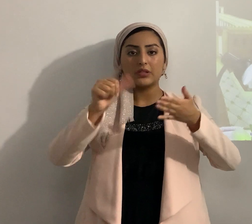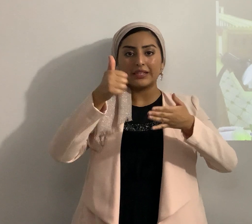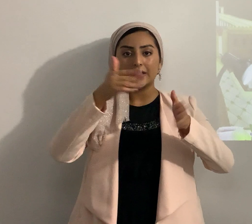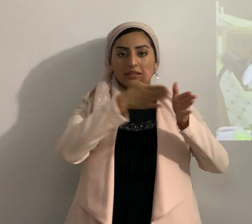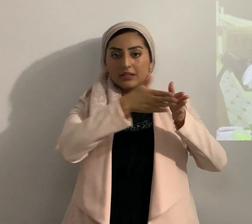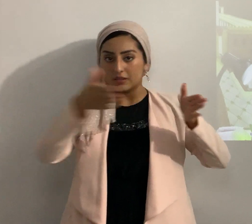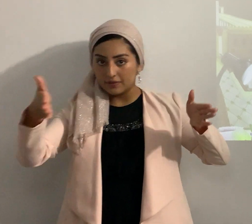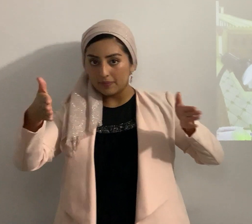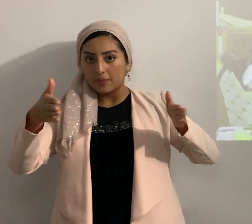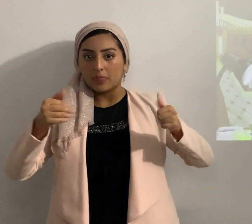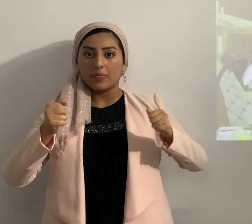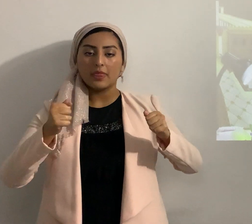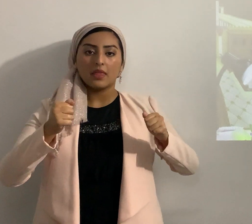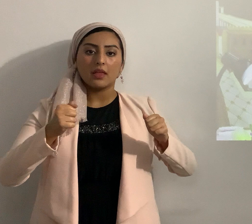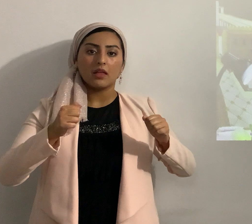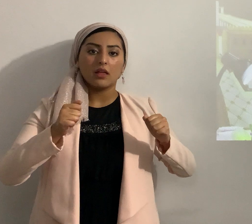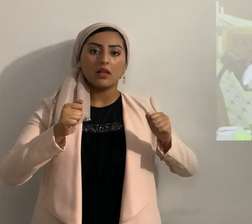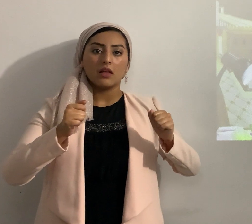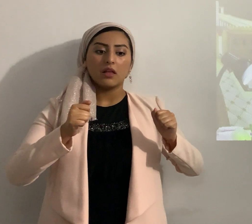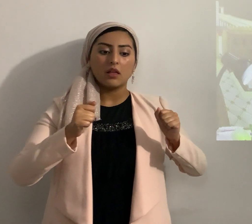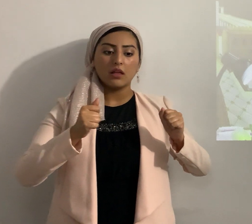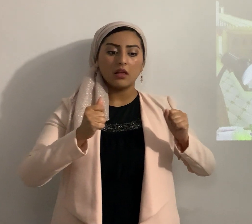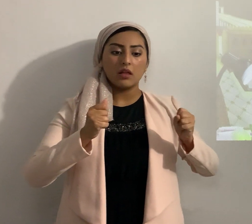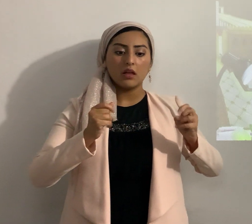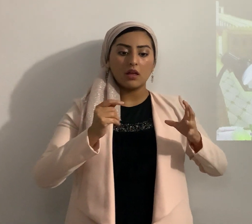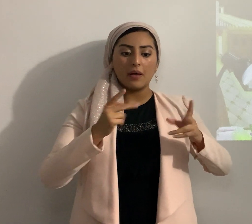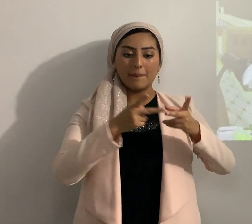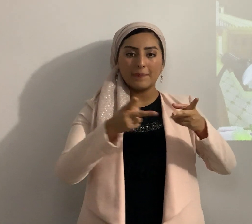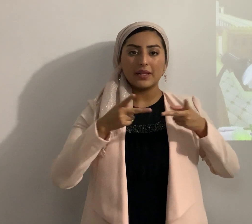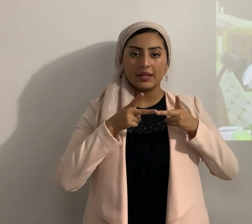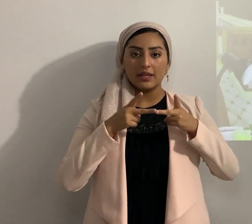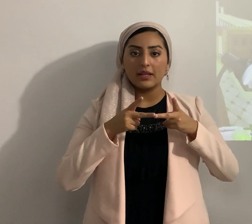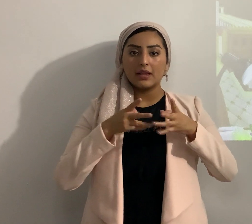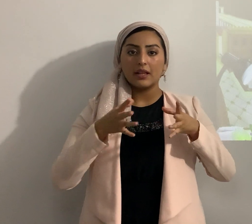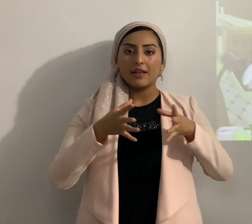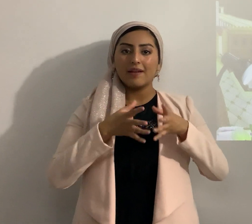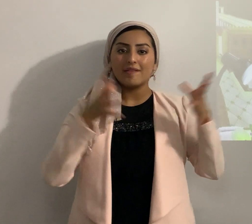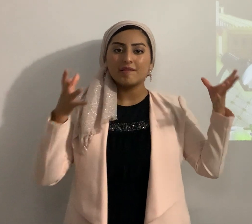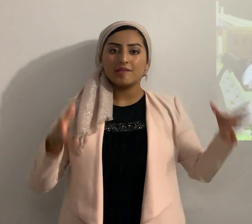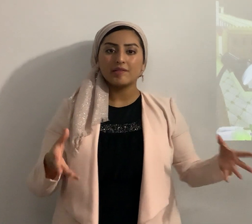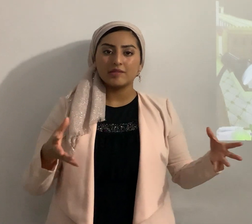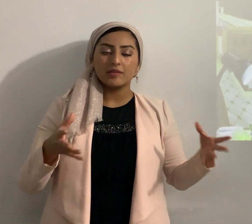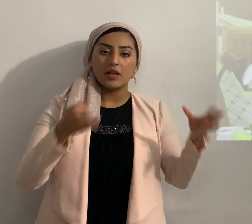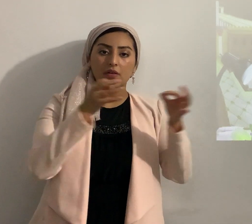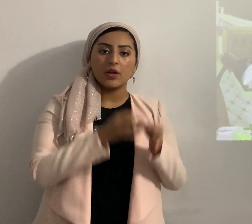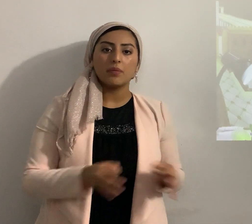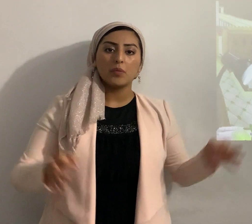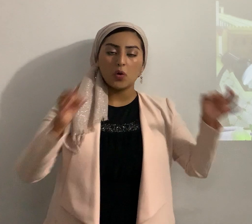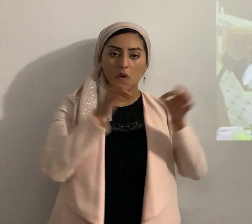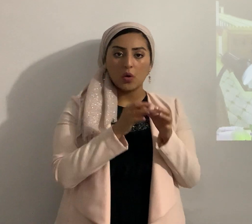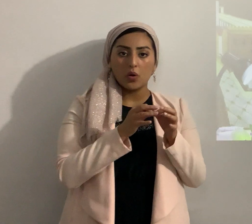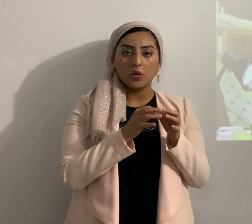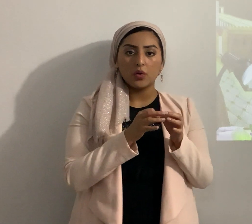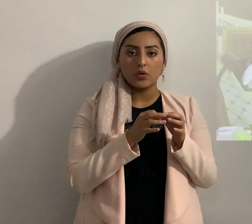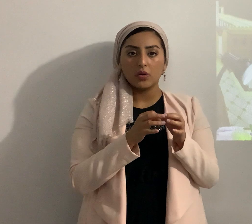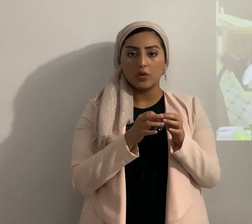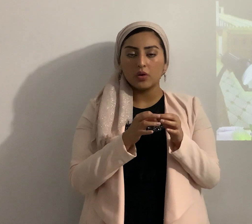entonces era una una zona comercial mucho muy importante una ruta más bien comercial muy